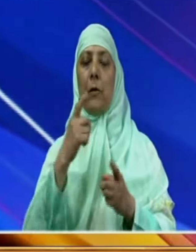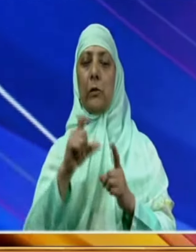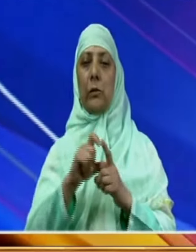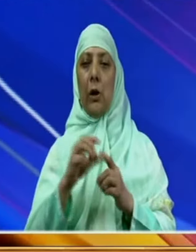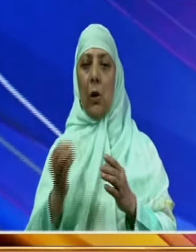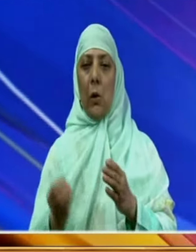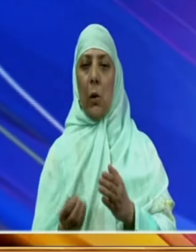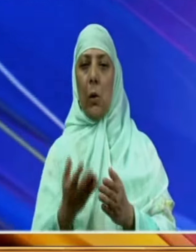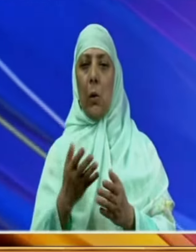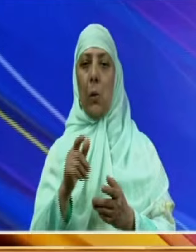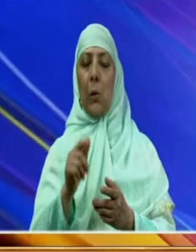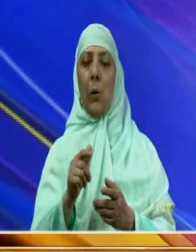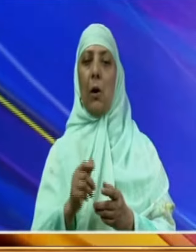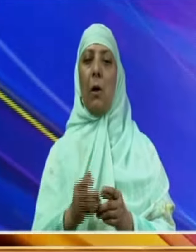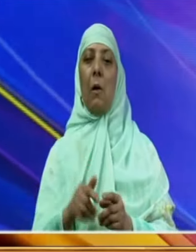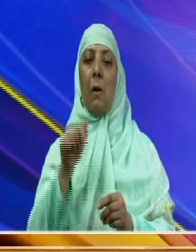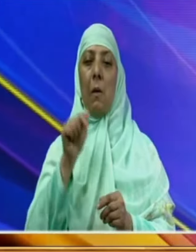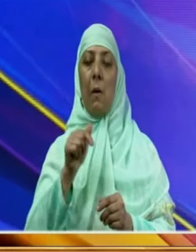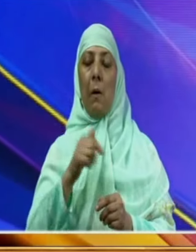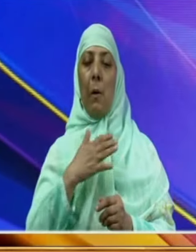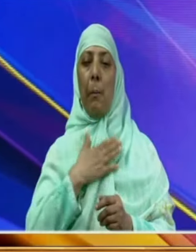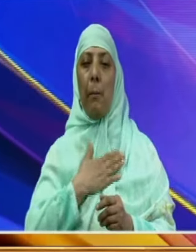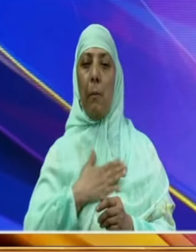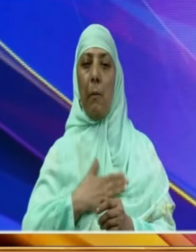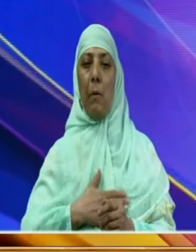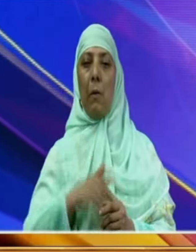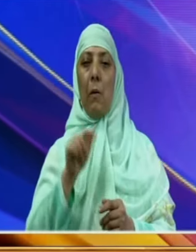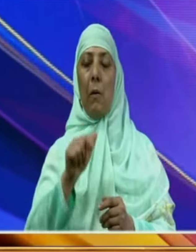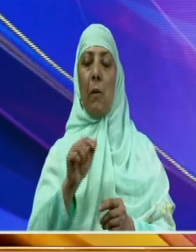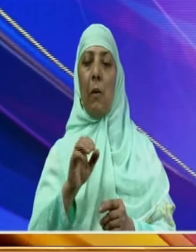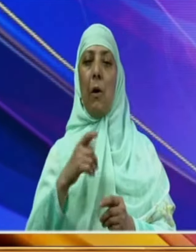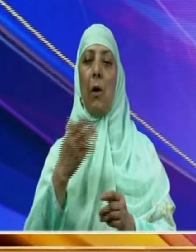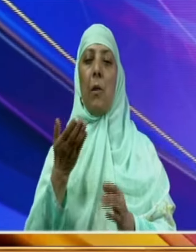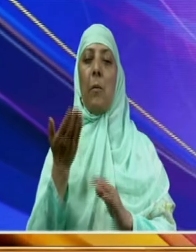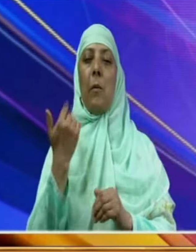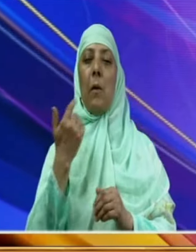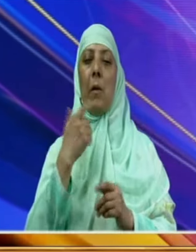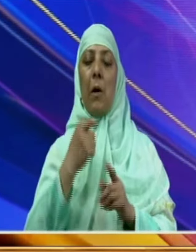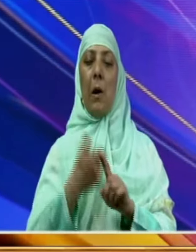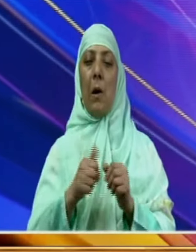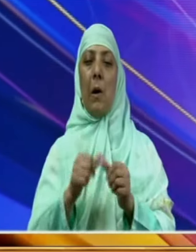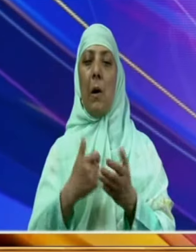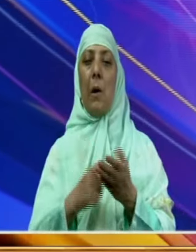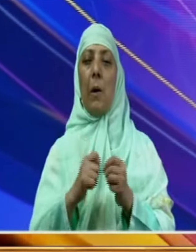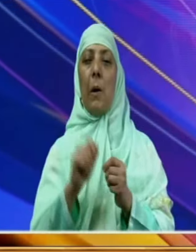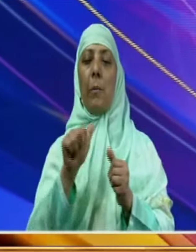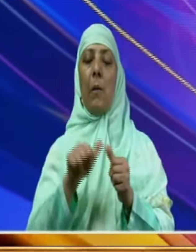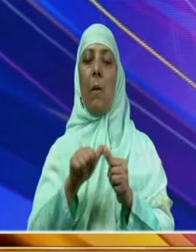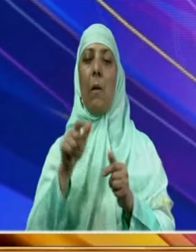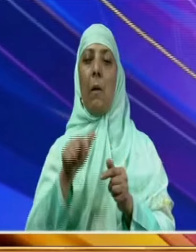اور اس مقدس مہینے میں واقع کربلہ پیش آیا تھا